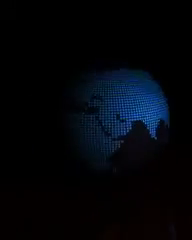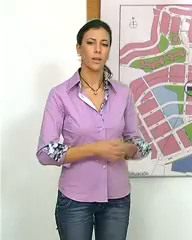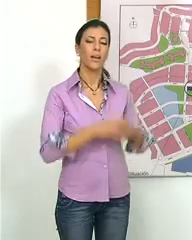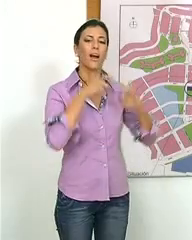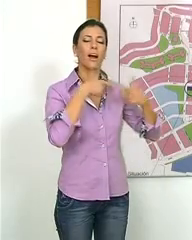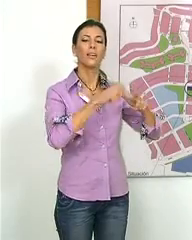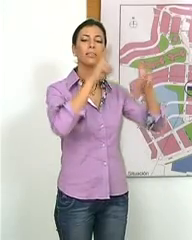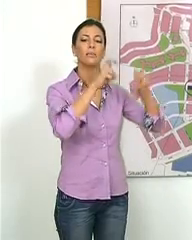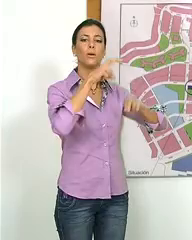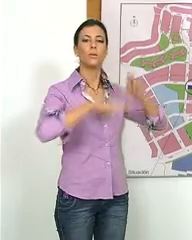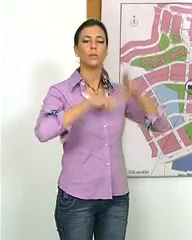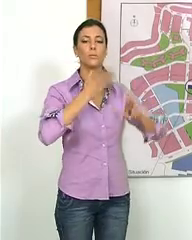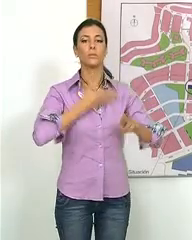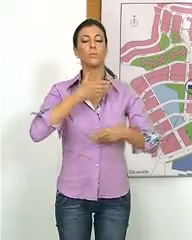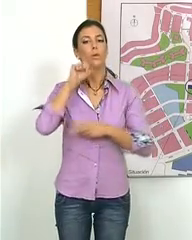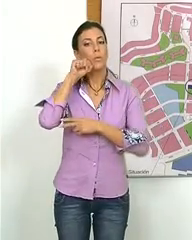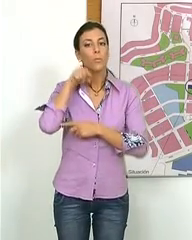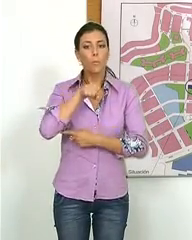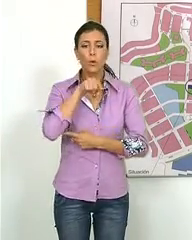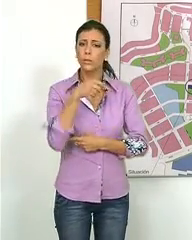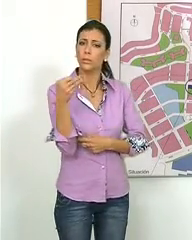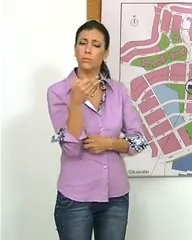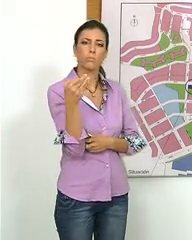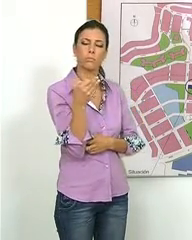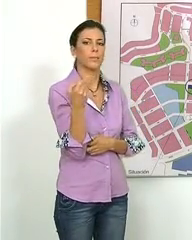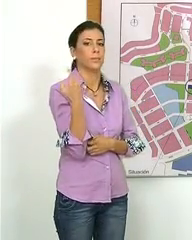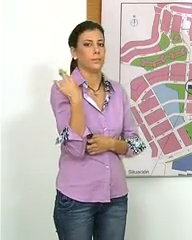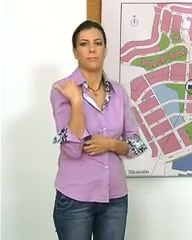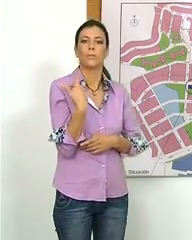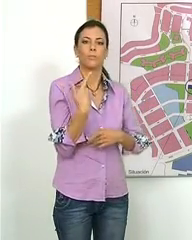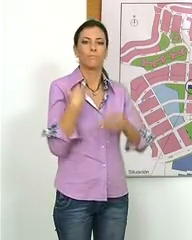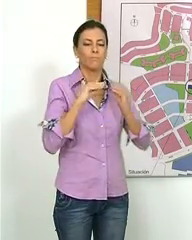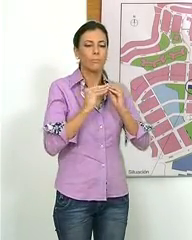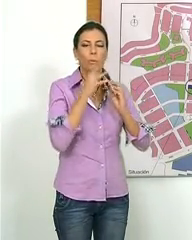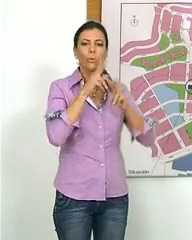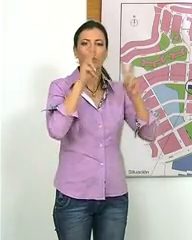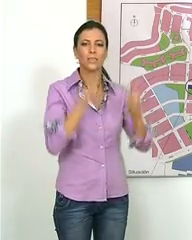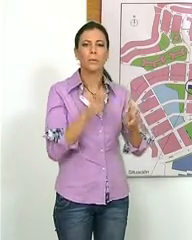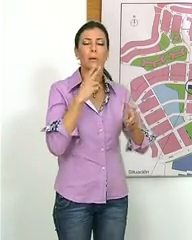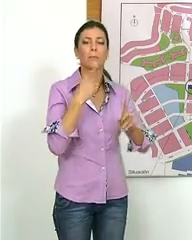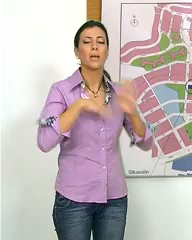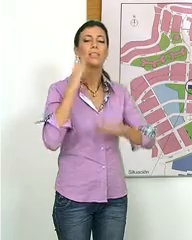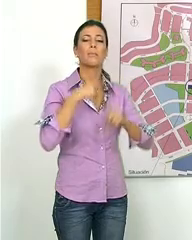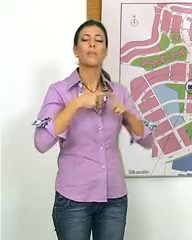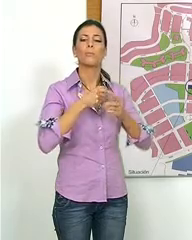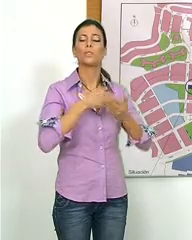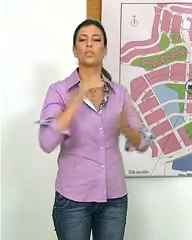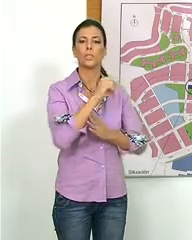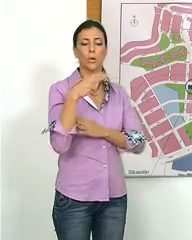El área de urbanismo del Ayuntamiento de la localidad de Montreal va a recibir más de medio millón de euros ante la venta de una parcela,